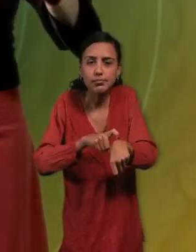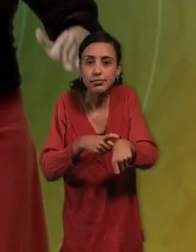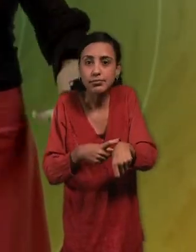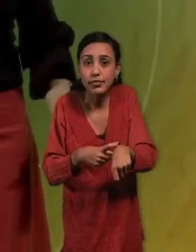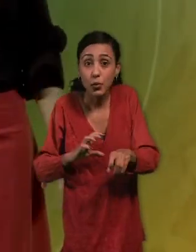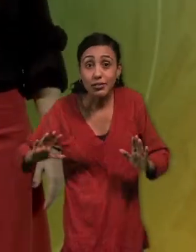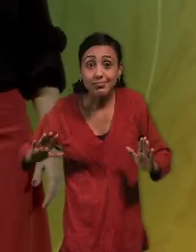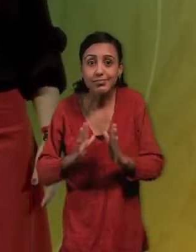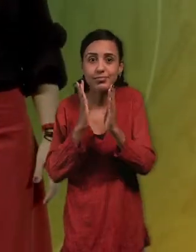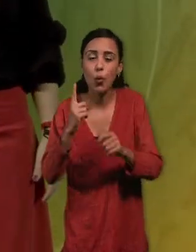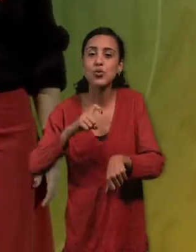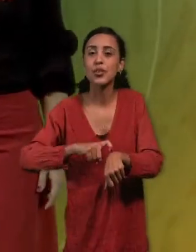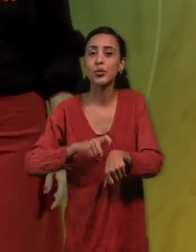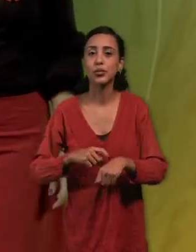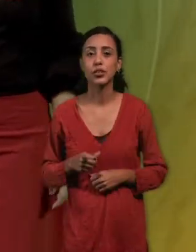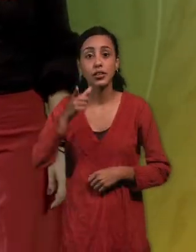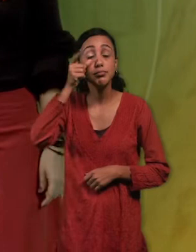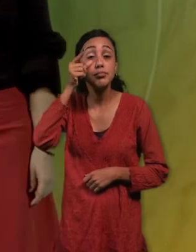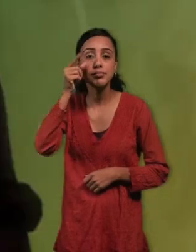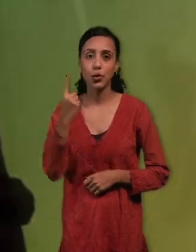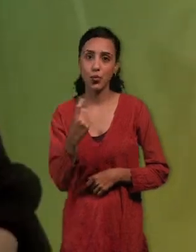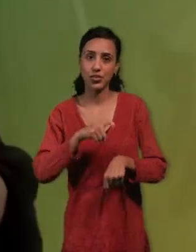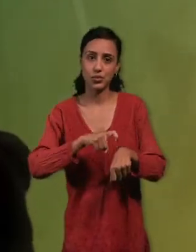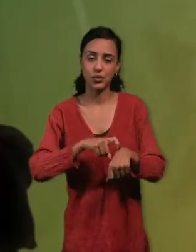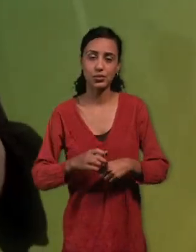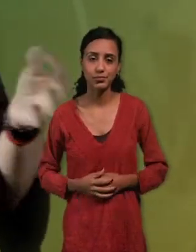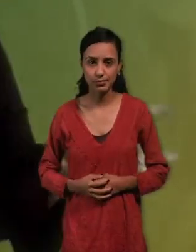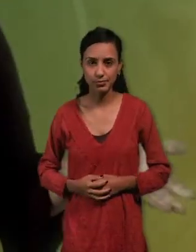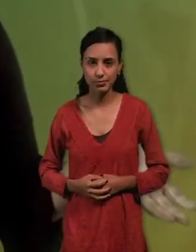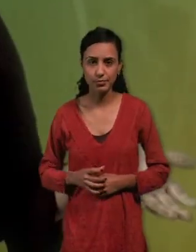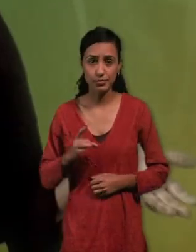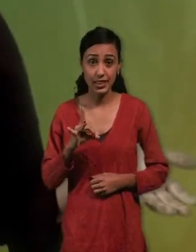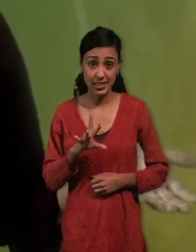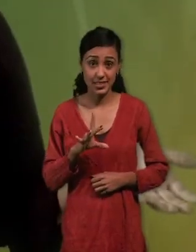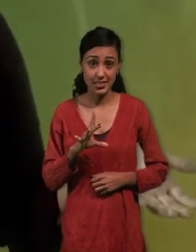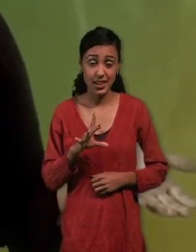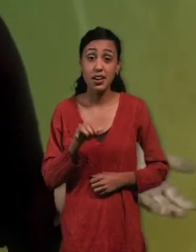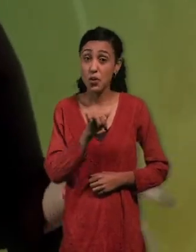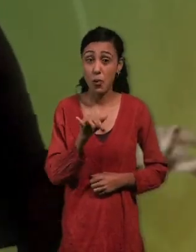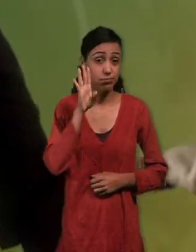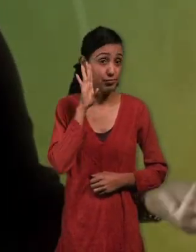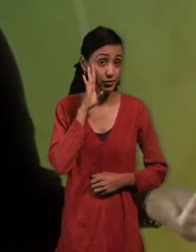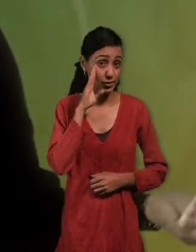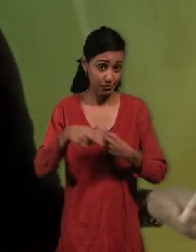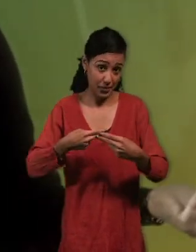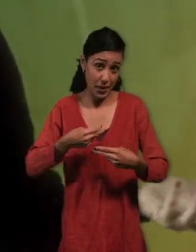Esto pasa en un segundo. Un pestañeo pasa en un segundo. Entonces, en 15 animaciones que hagamos, porque explicamos anteriormente